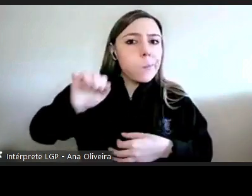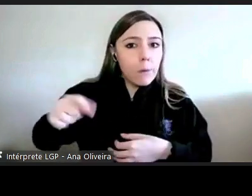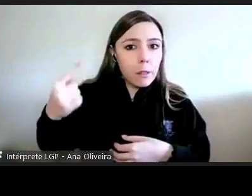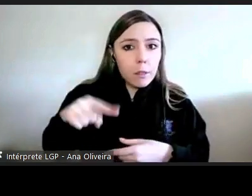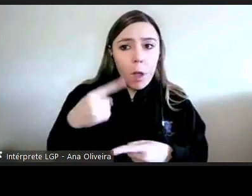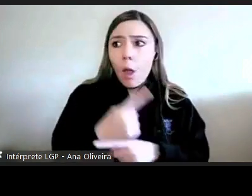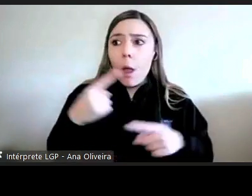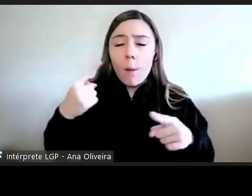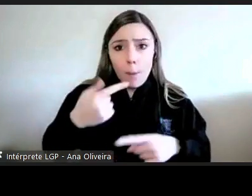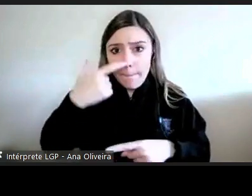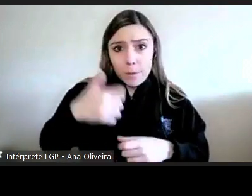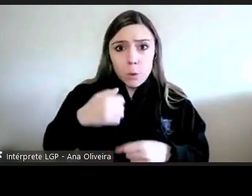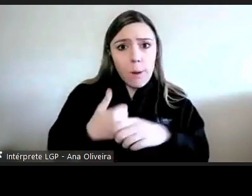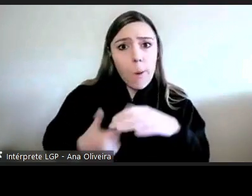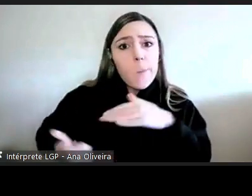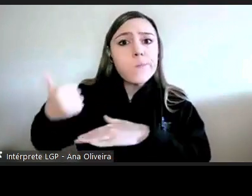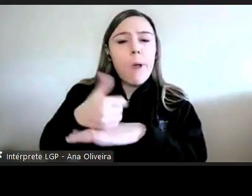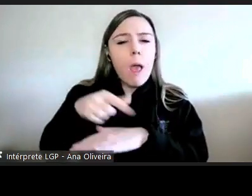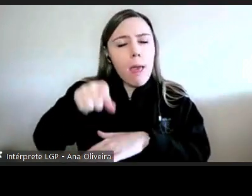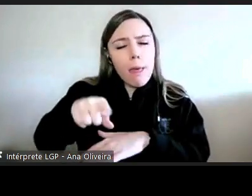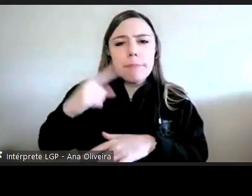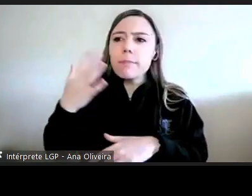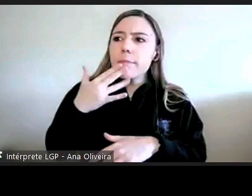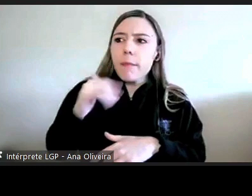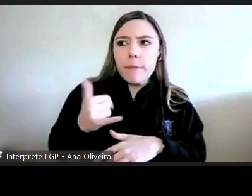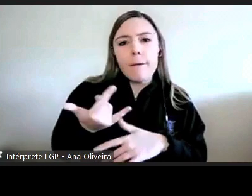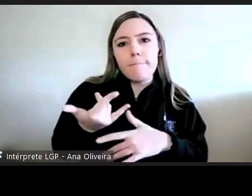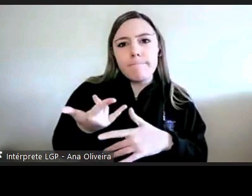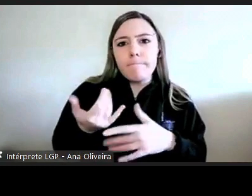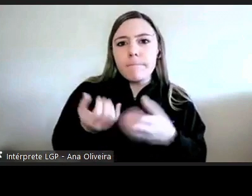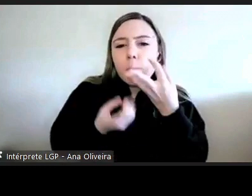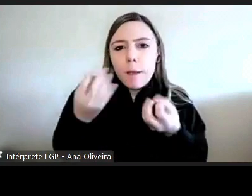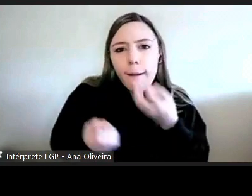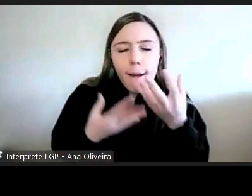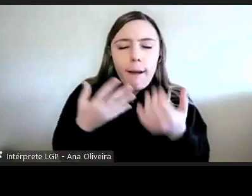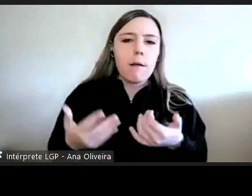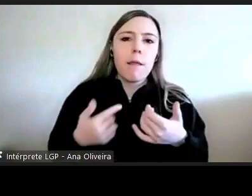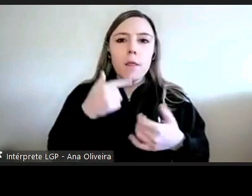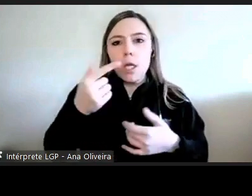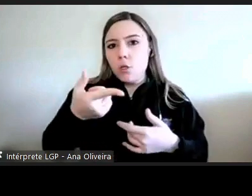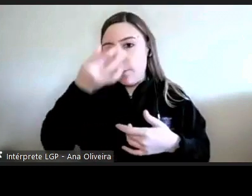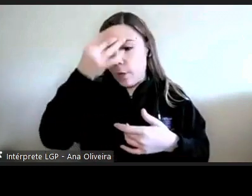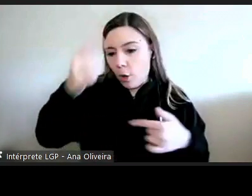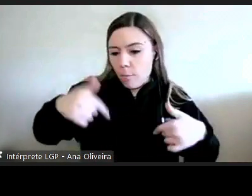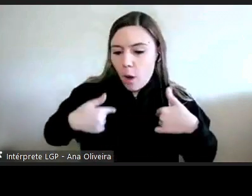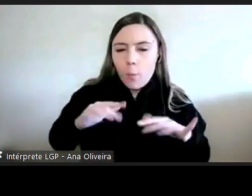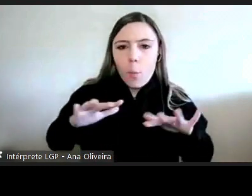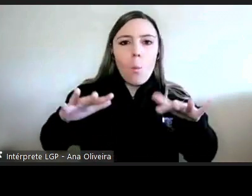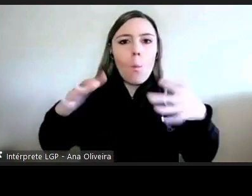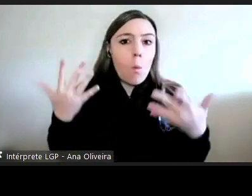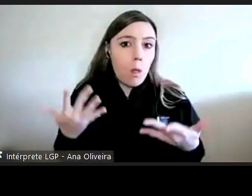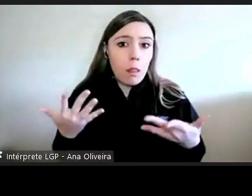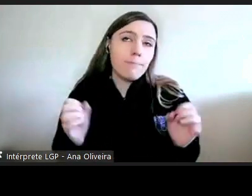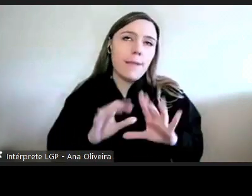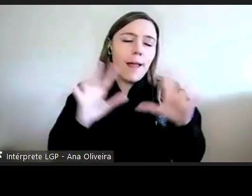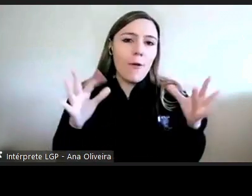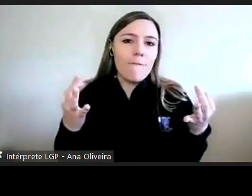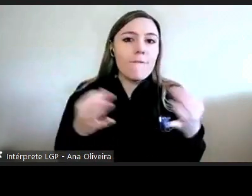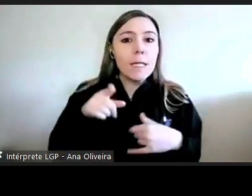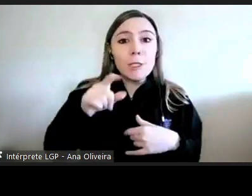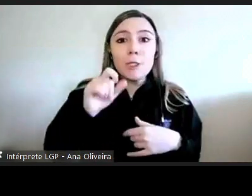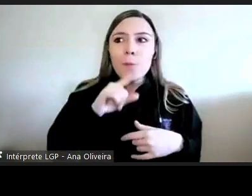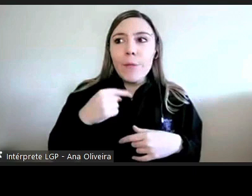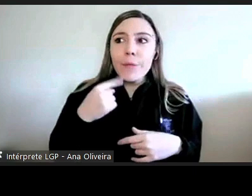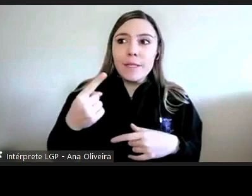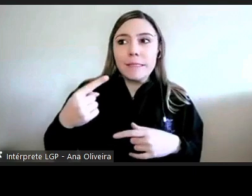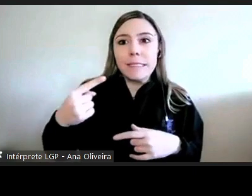tenta convencer argumenta fundamenta a sua posição ou dependente sujeito a que lhe digam que